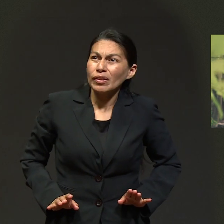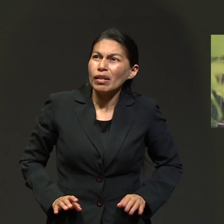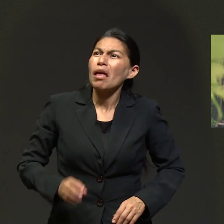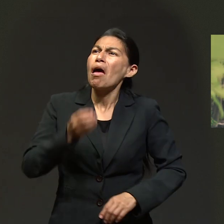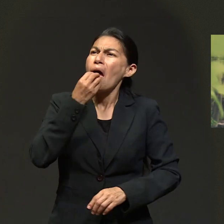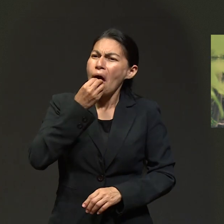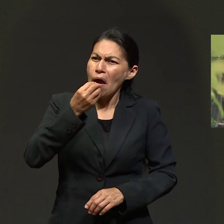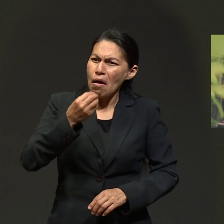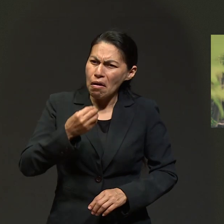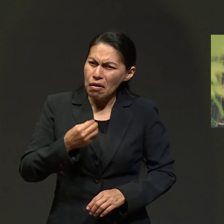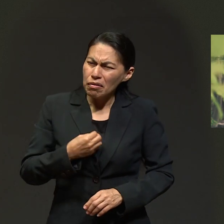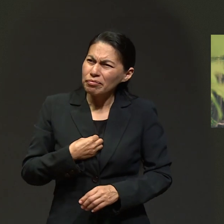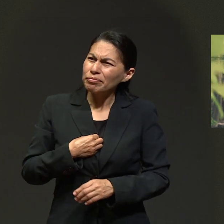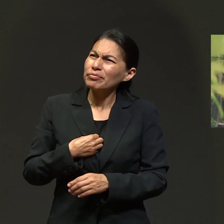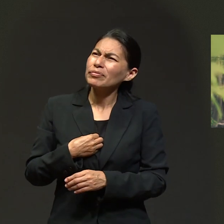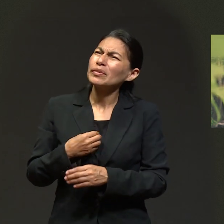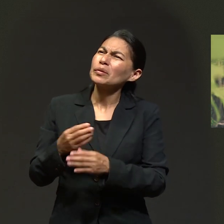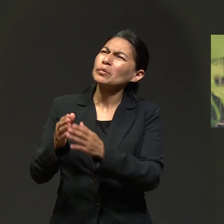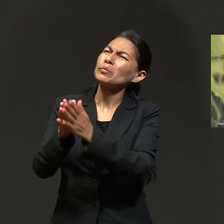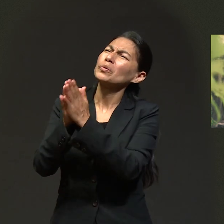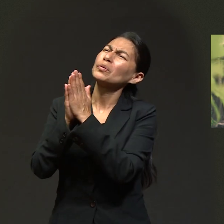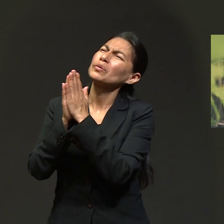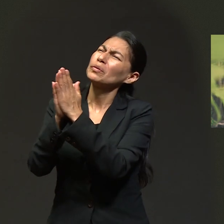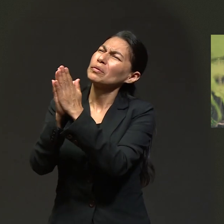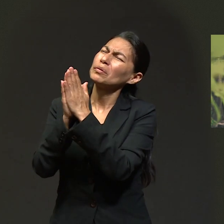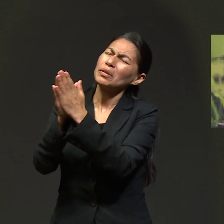enséñame a comprender.